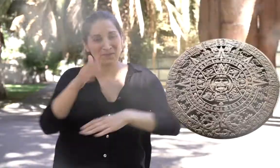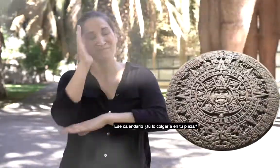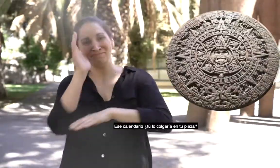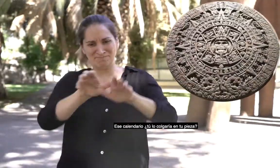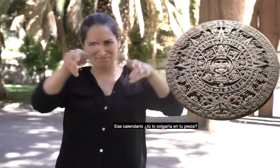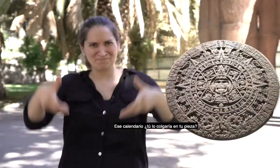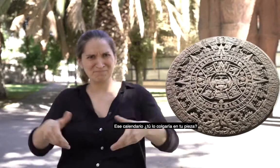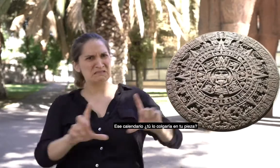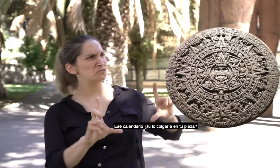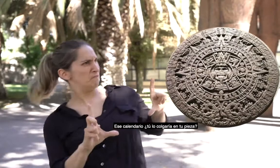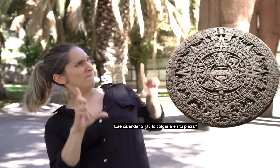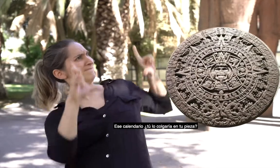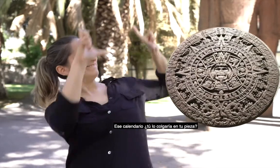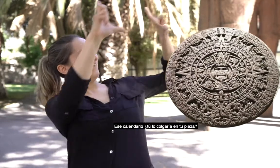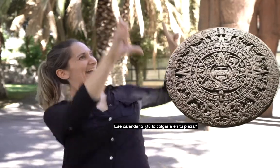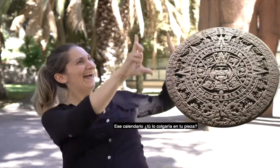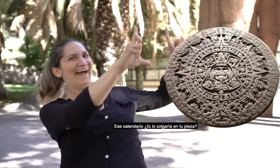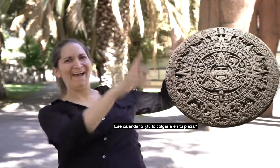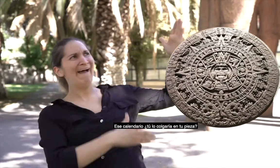¿Ese calendario tú lo colgarías en tu pieza?